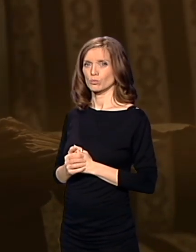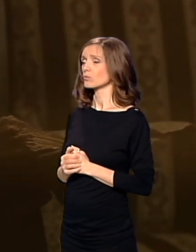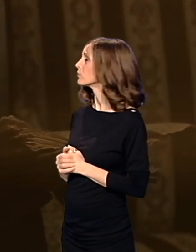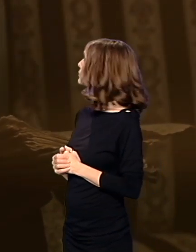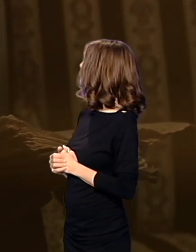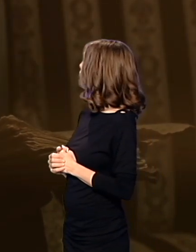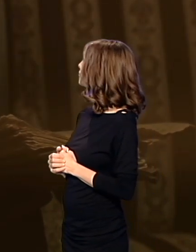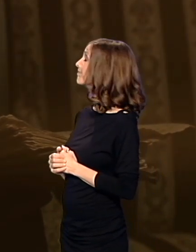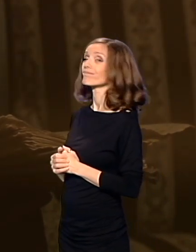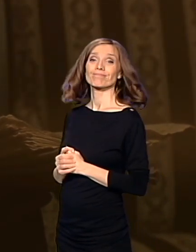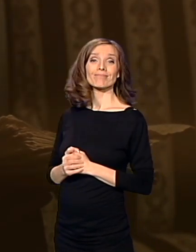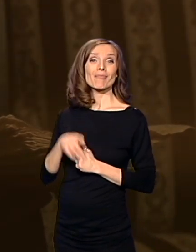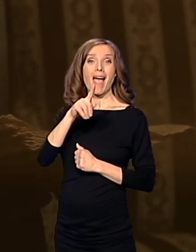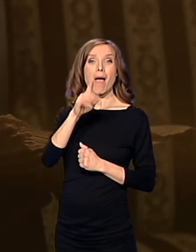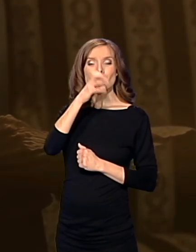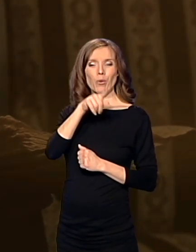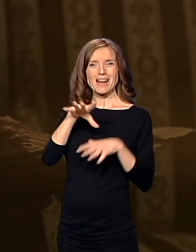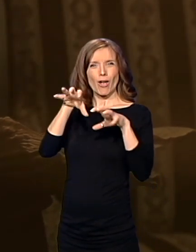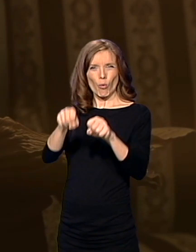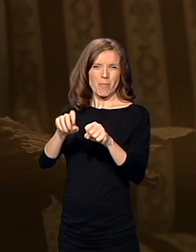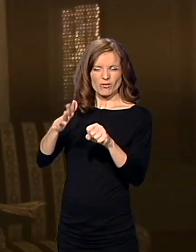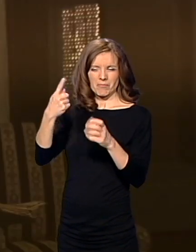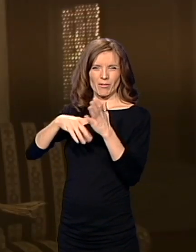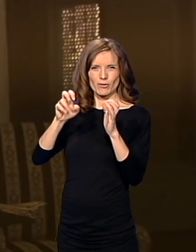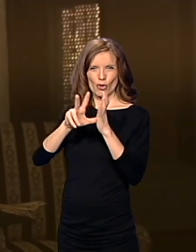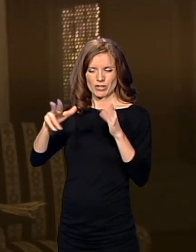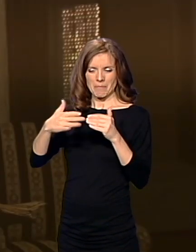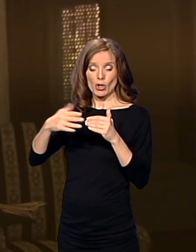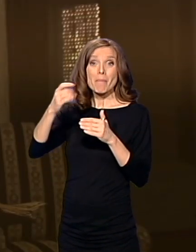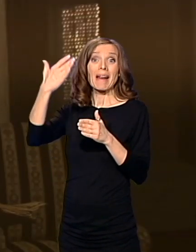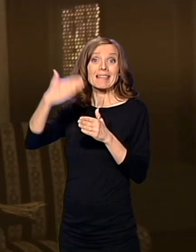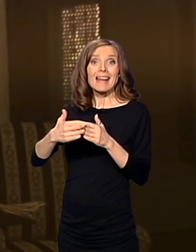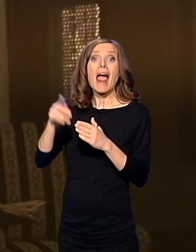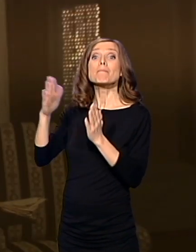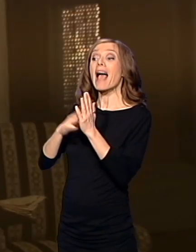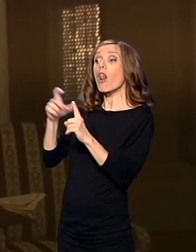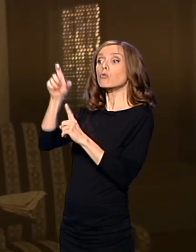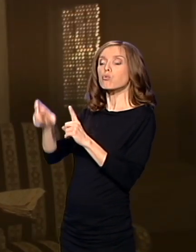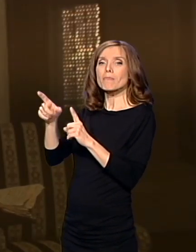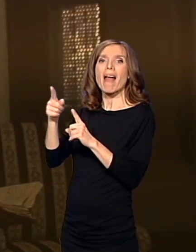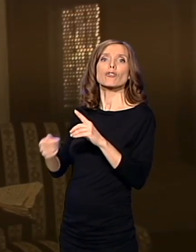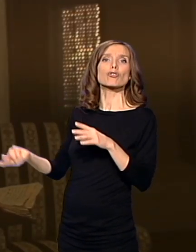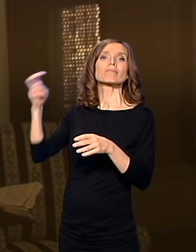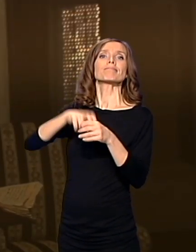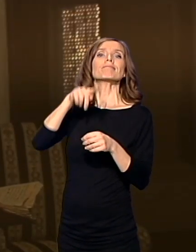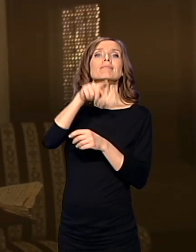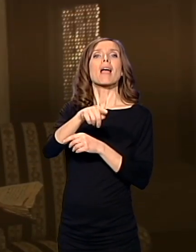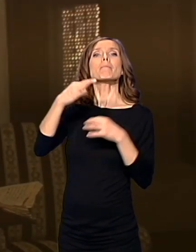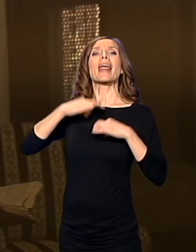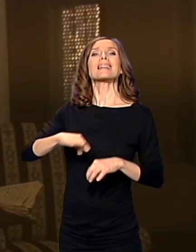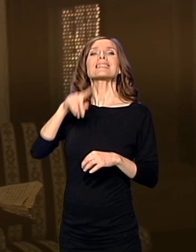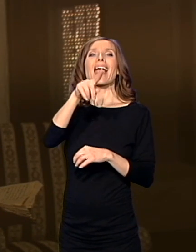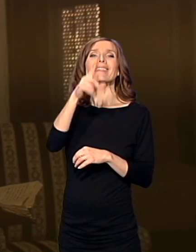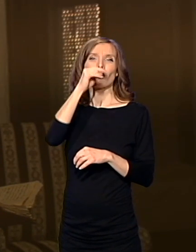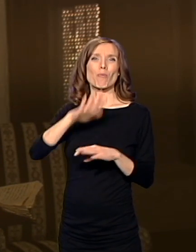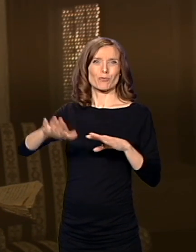Pri kraju bugarske okupacije, Mihajlo Dušmanić postaje predsjednik Požarevačke opštine. Pokušava da sačuva opštinsku imovinu koju